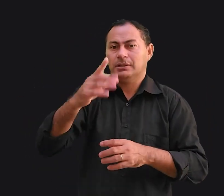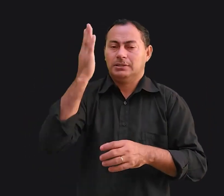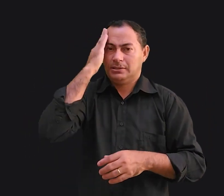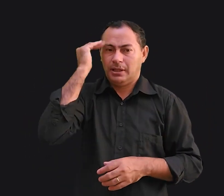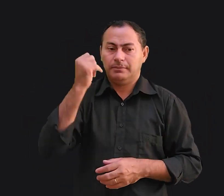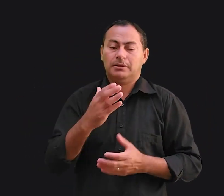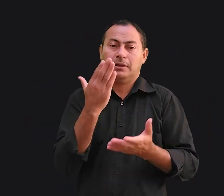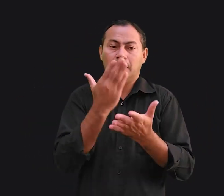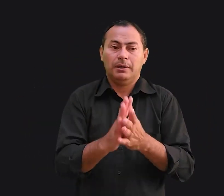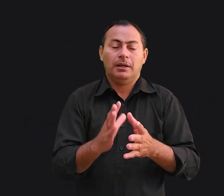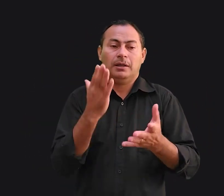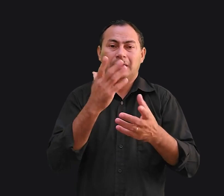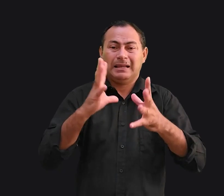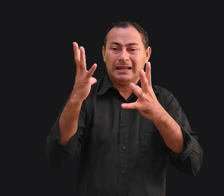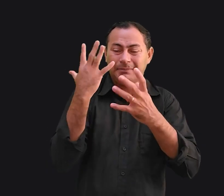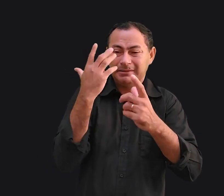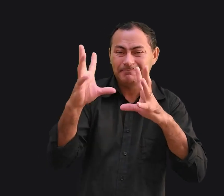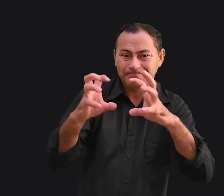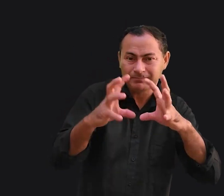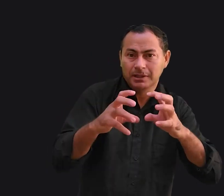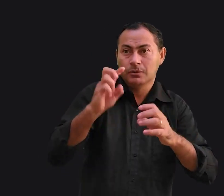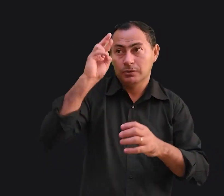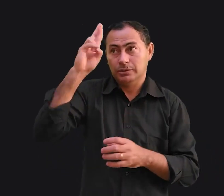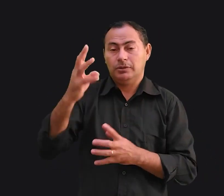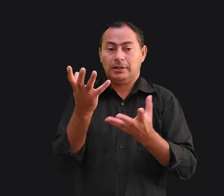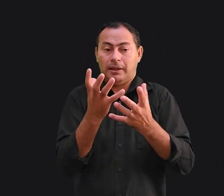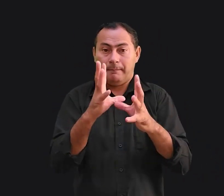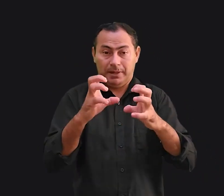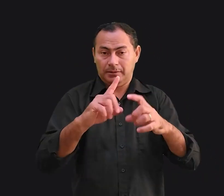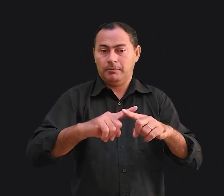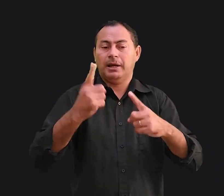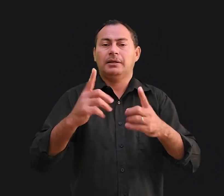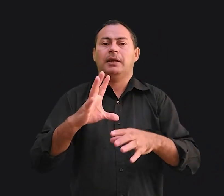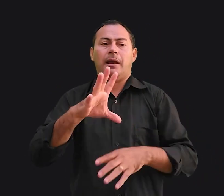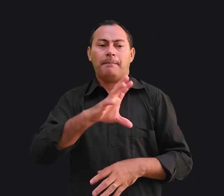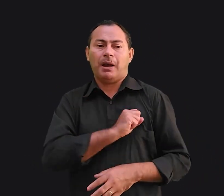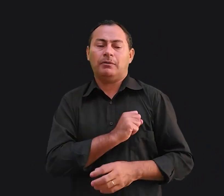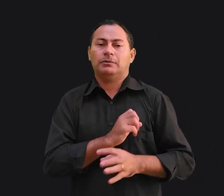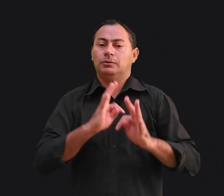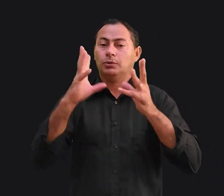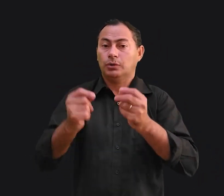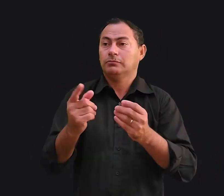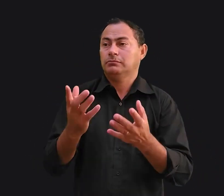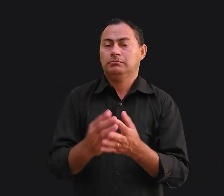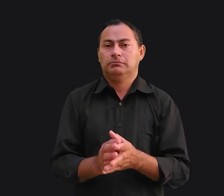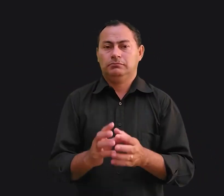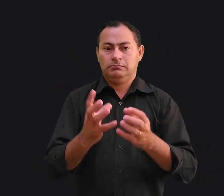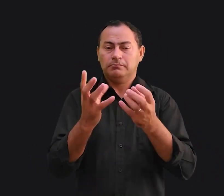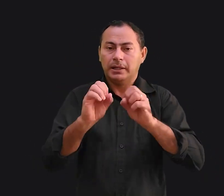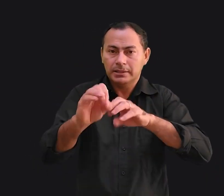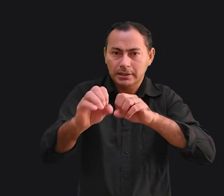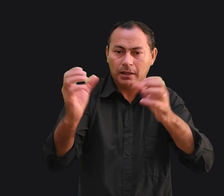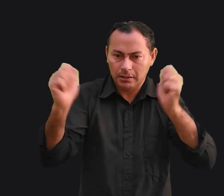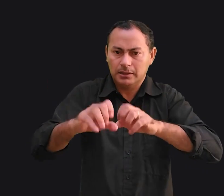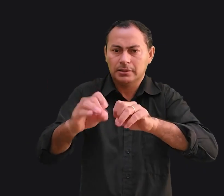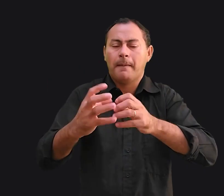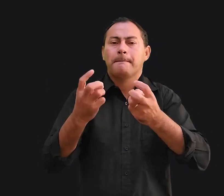sabe que acabam em brigas. Ao serve do Senhor não convém brigar mas sim ser amável para com todos apto para ensinar, paciente.